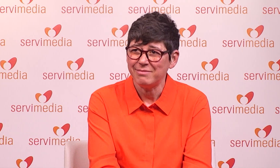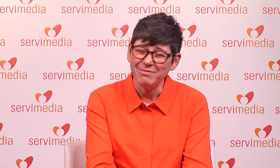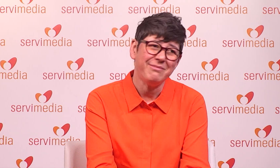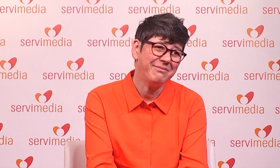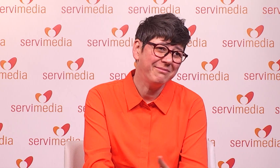afecta también.